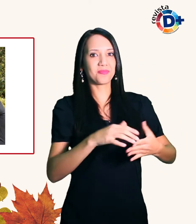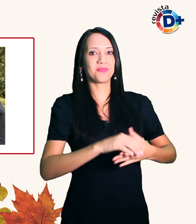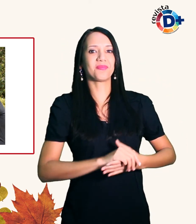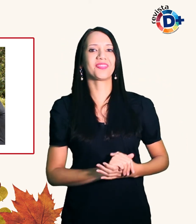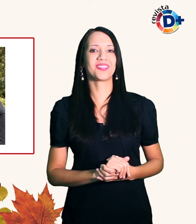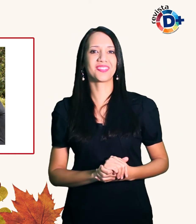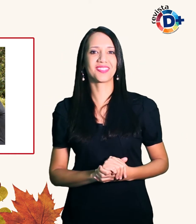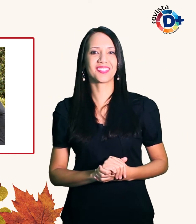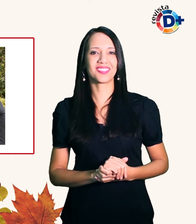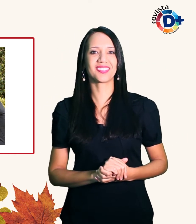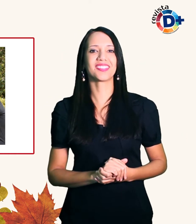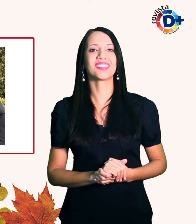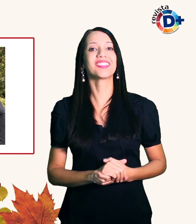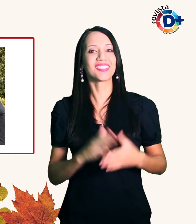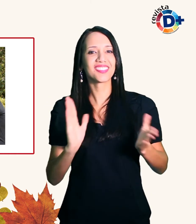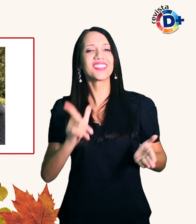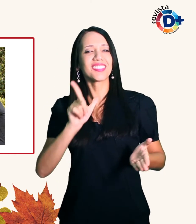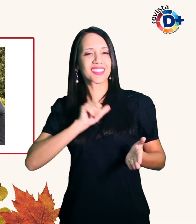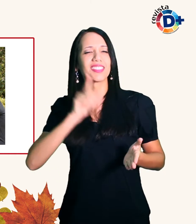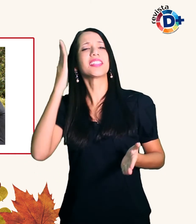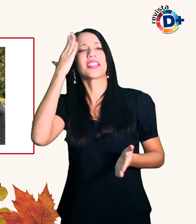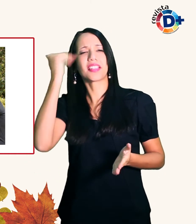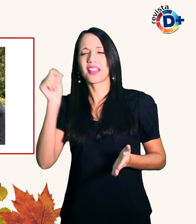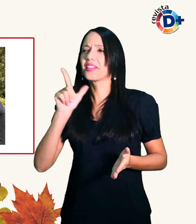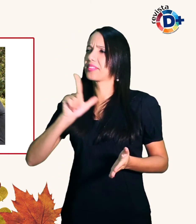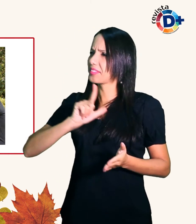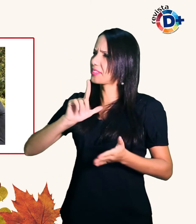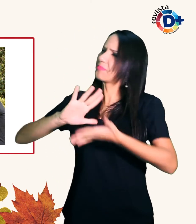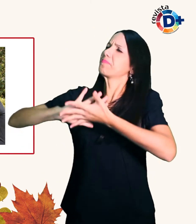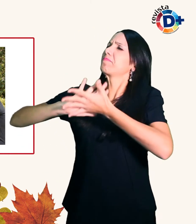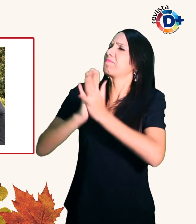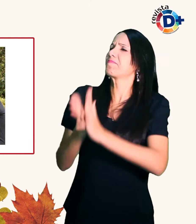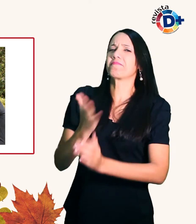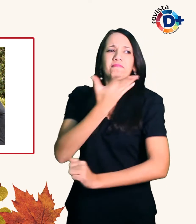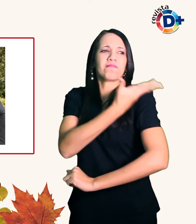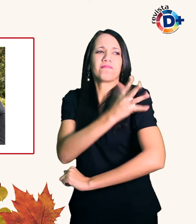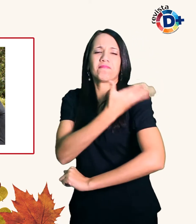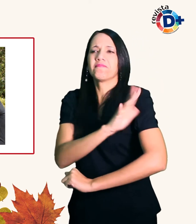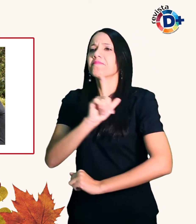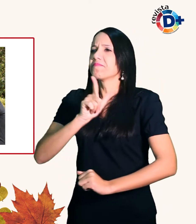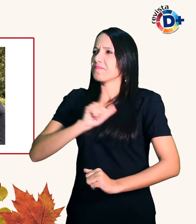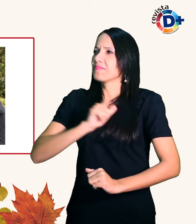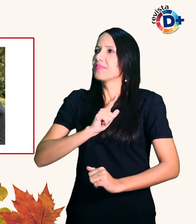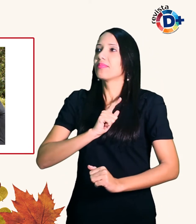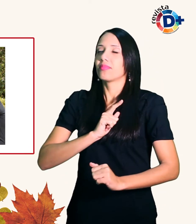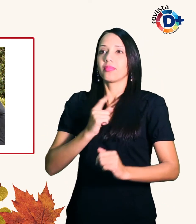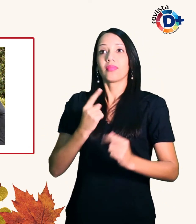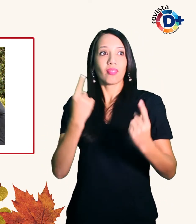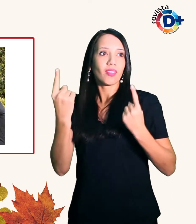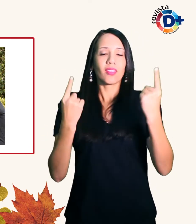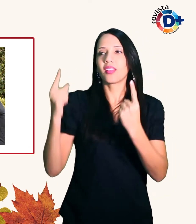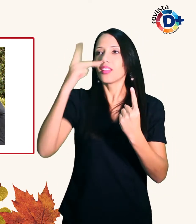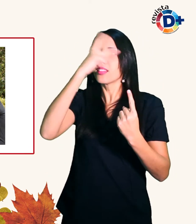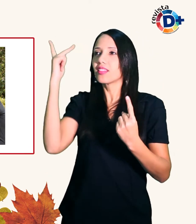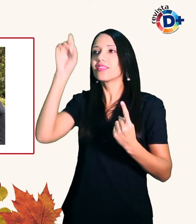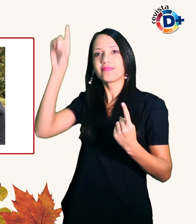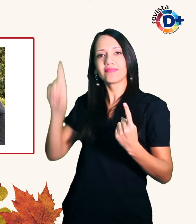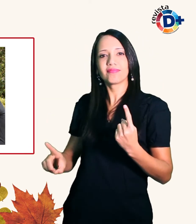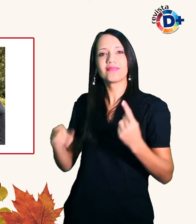Gabriela sabe que existem muitos preconceitos em relação às pessoas com deficiência No entanto a